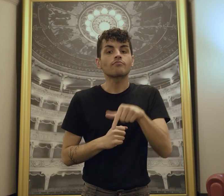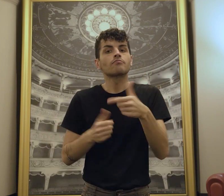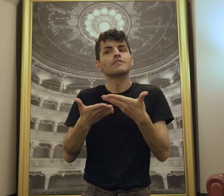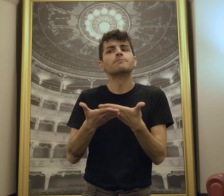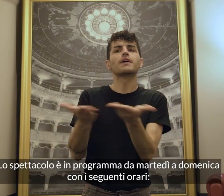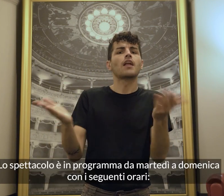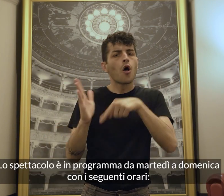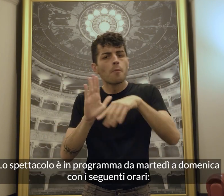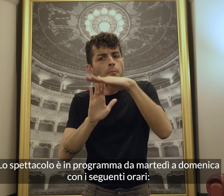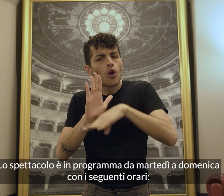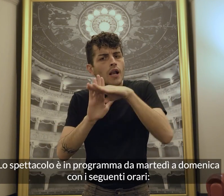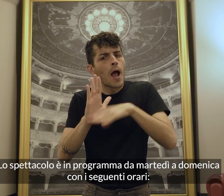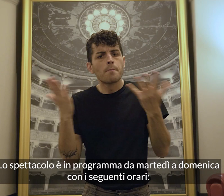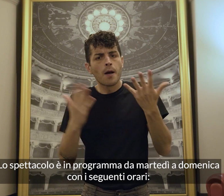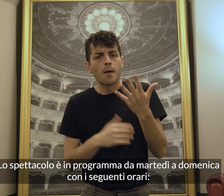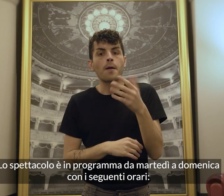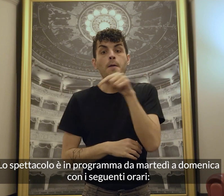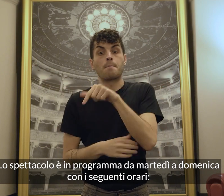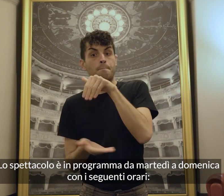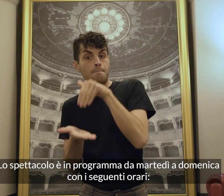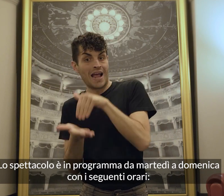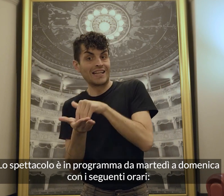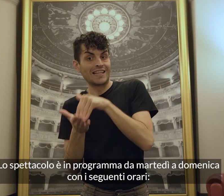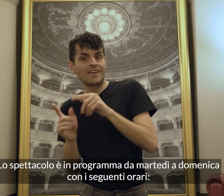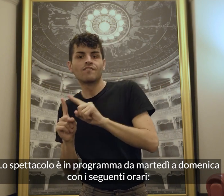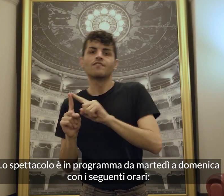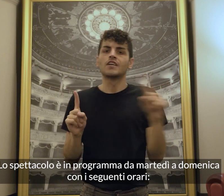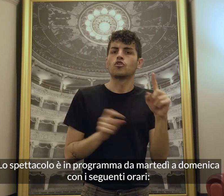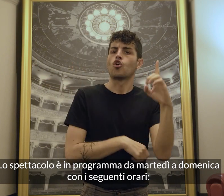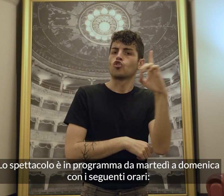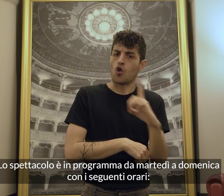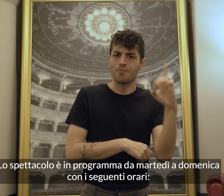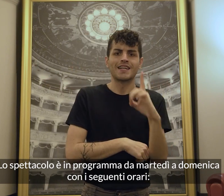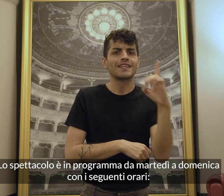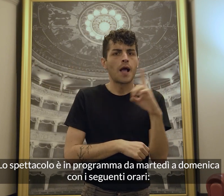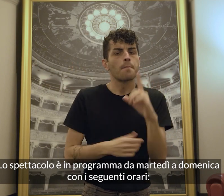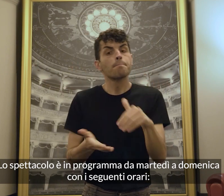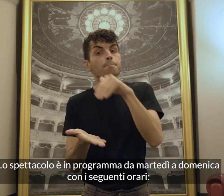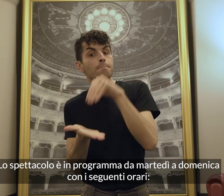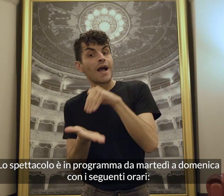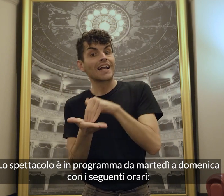Lo spettacolo è in programma da martedì a domenica con i seguenti orari.